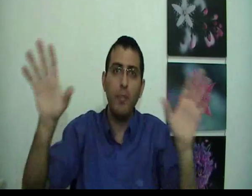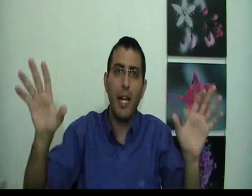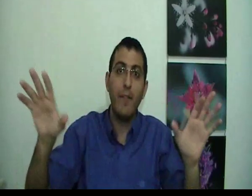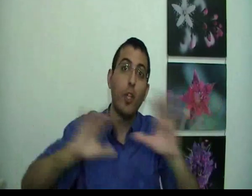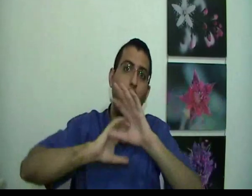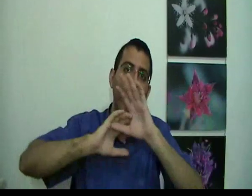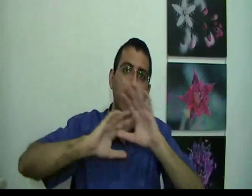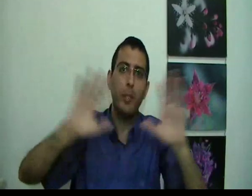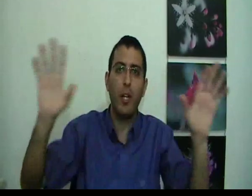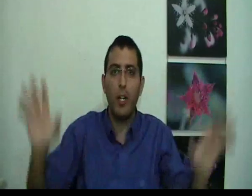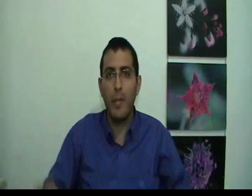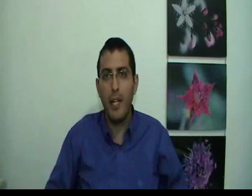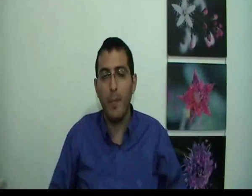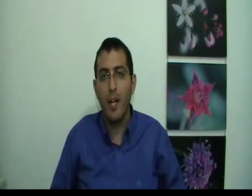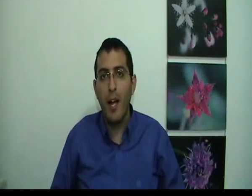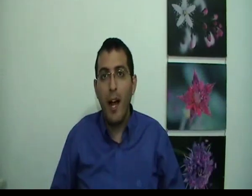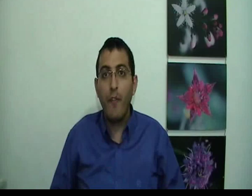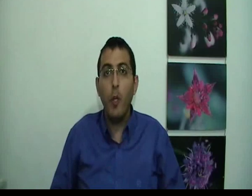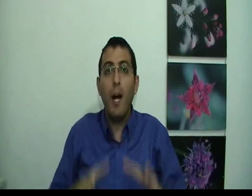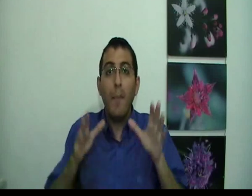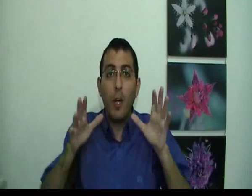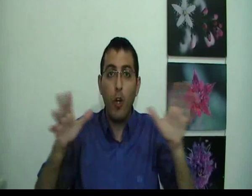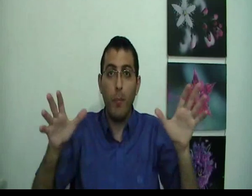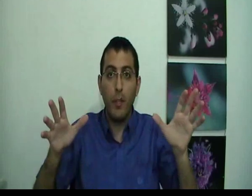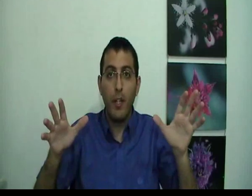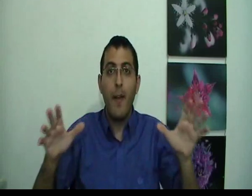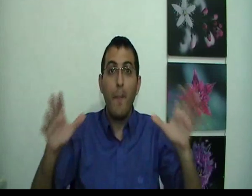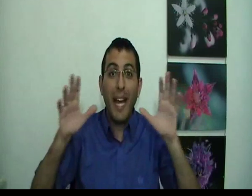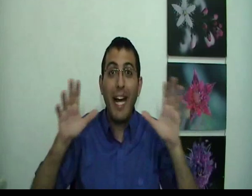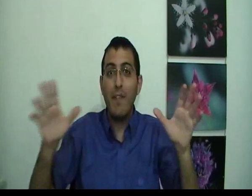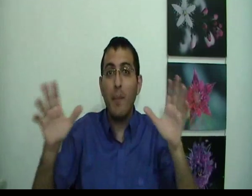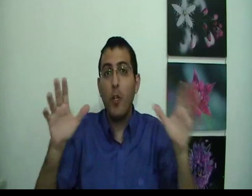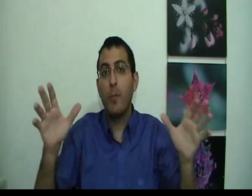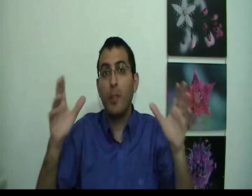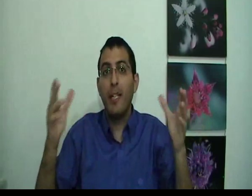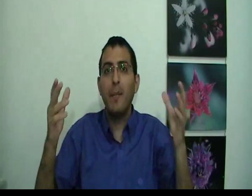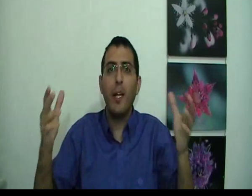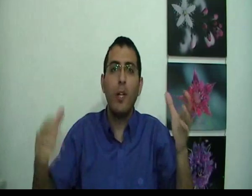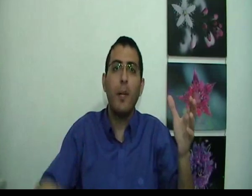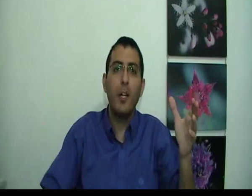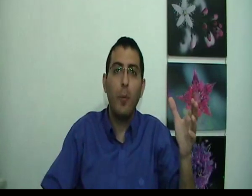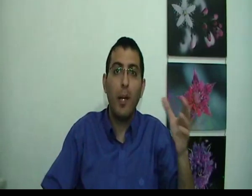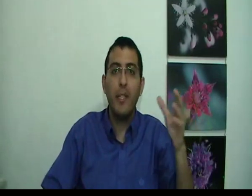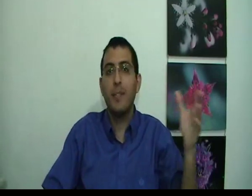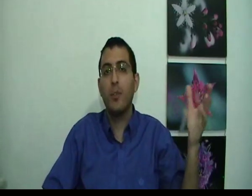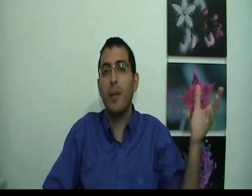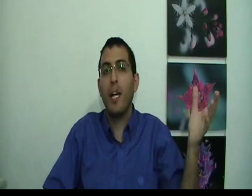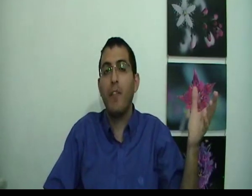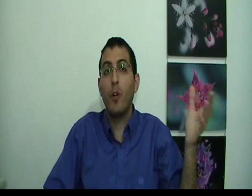תיעלה וכל מה שבתוך החלום ייעלם אפילו המקום מרחב המקום, כשבן אדם הרי חולם חלום הרי בעצם נוצר מרחב מקום